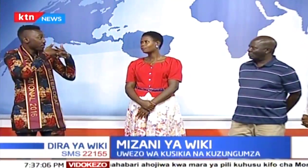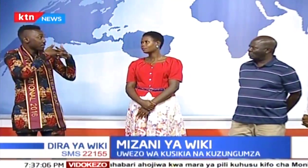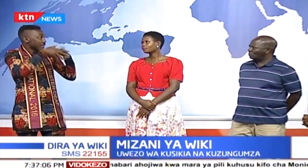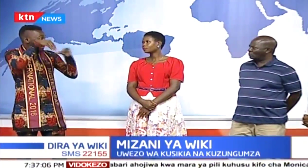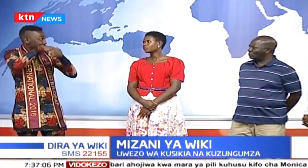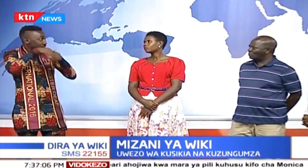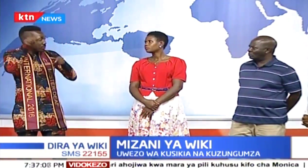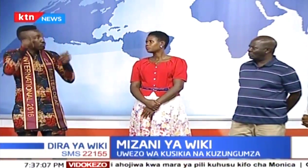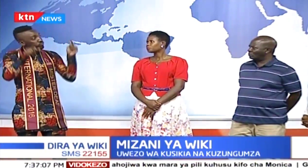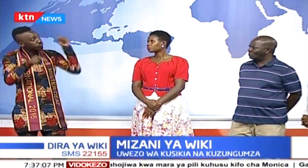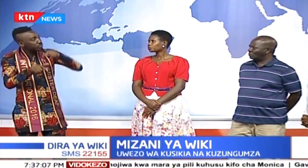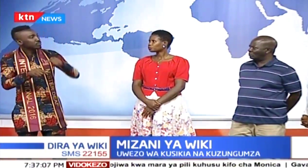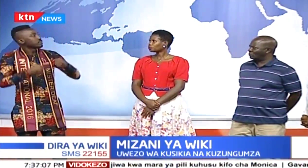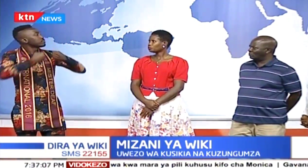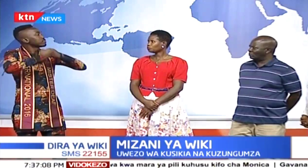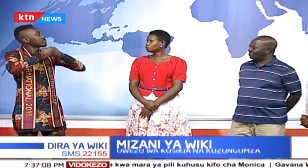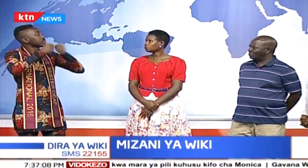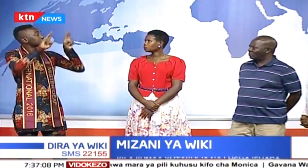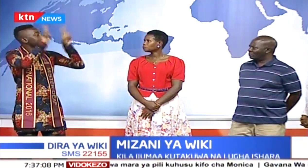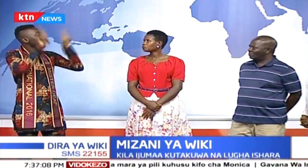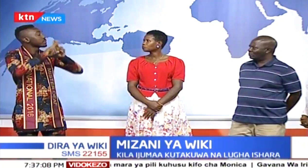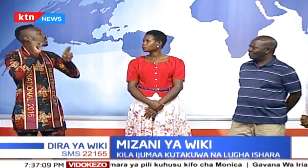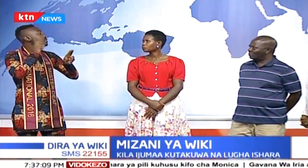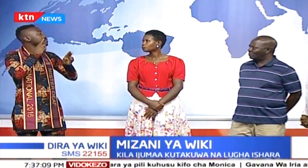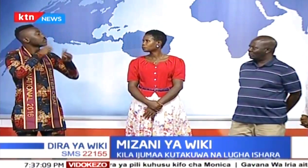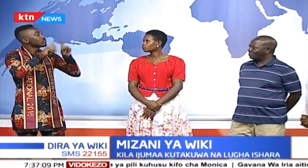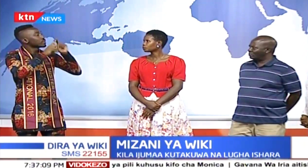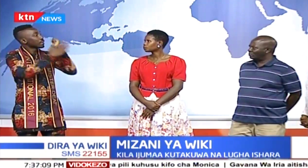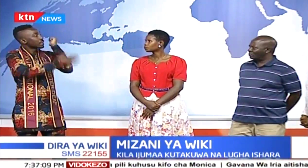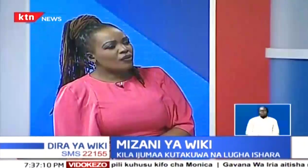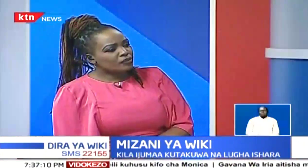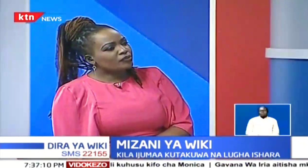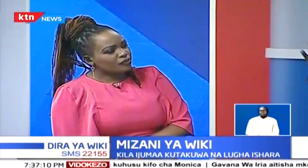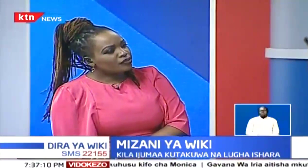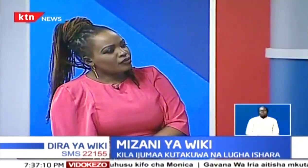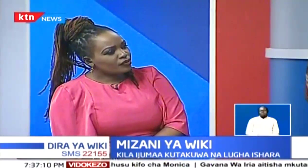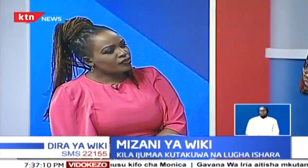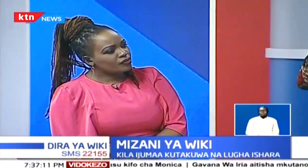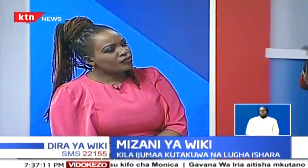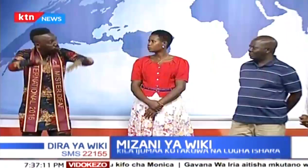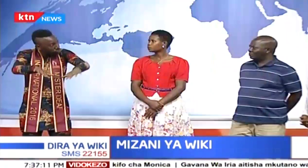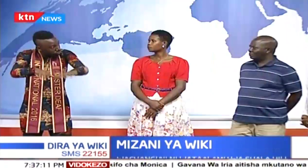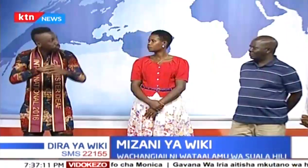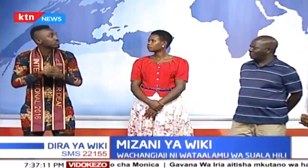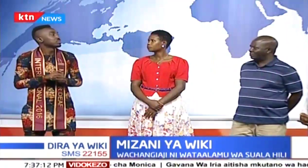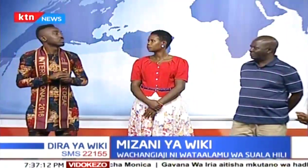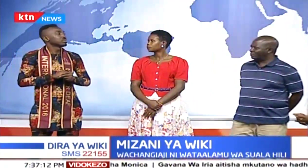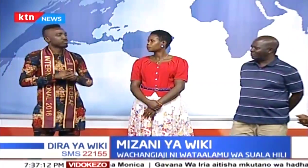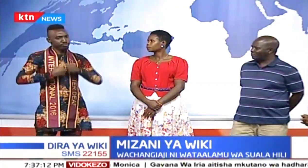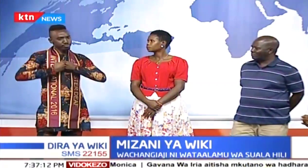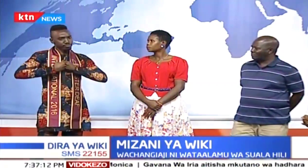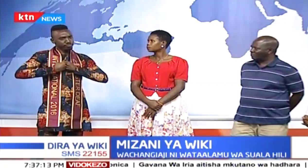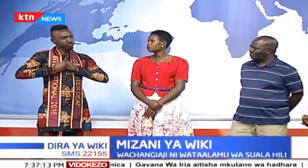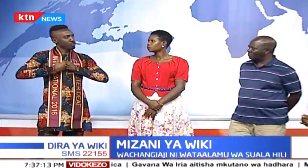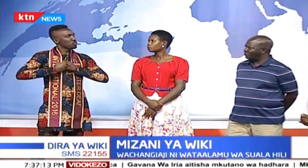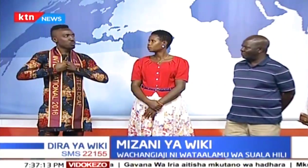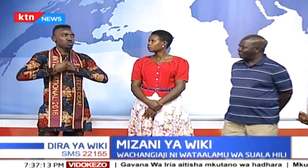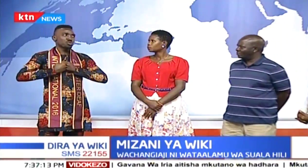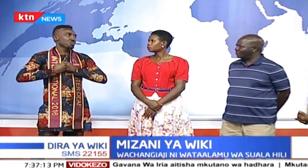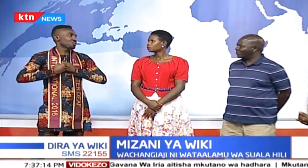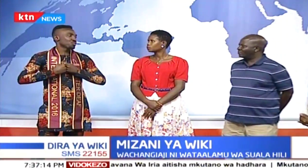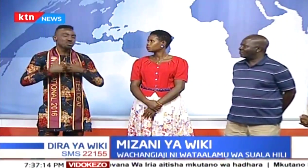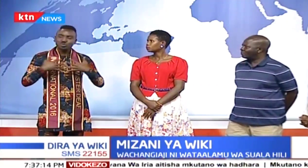kulikuwa na mambo mingi sana zinafanyika. Kwa hivyo kuna watu utofauti, utofauti kutoka inchi mbali mbali,